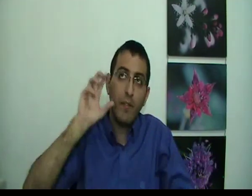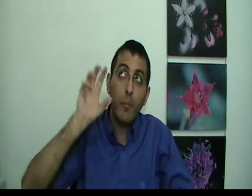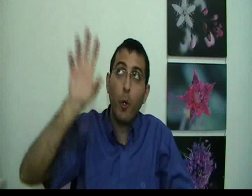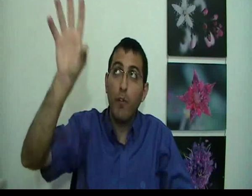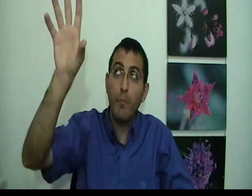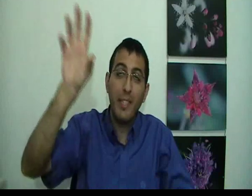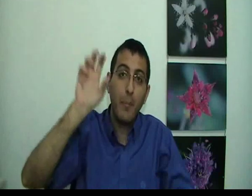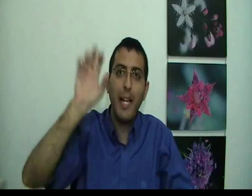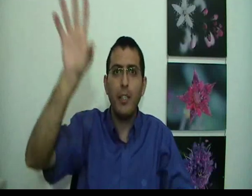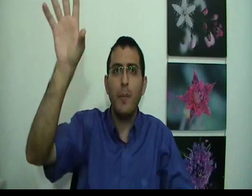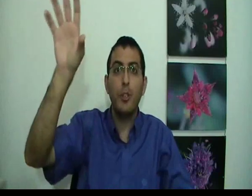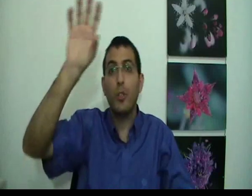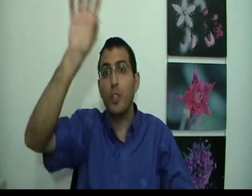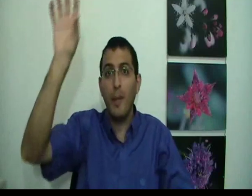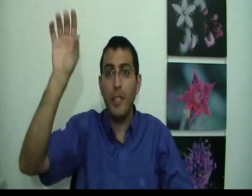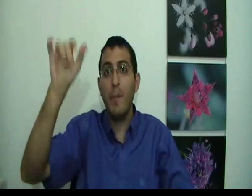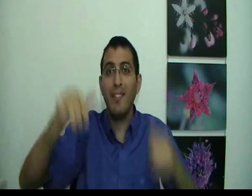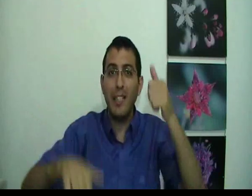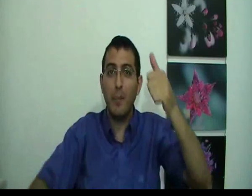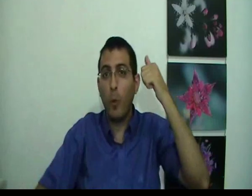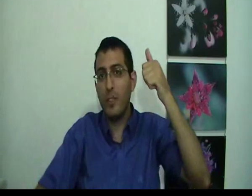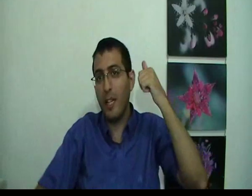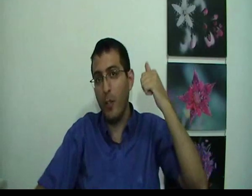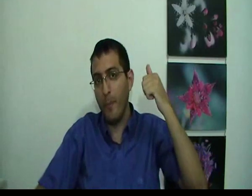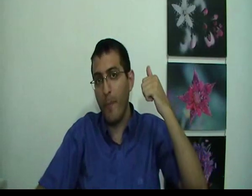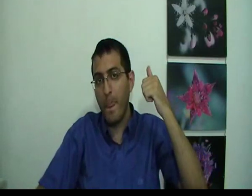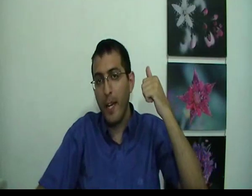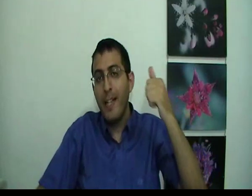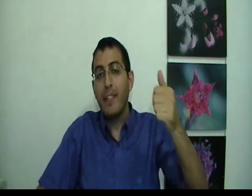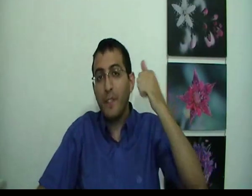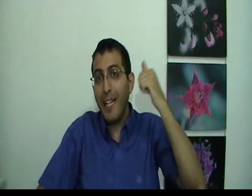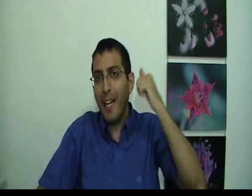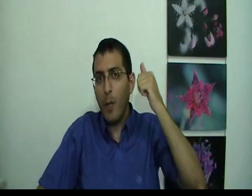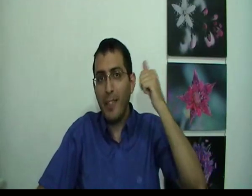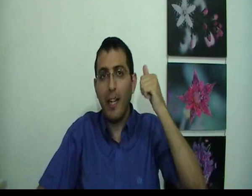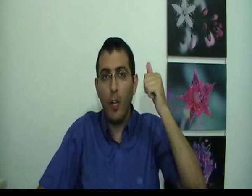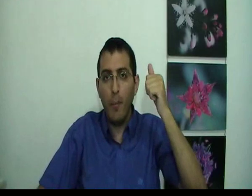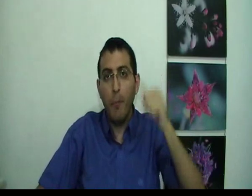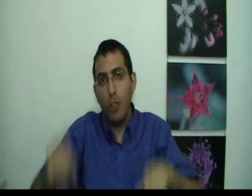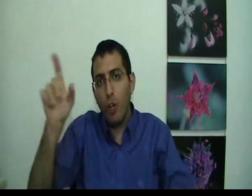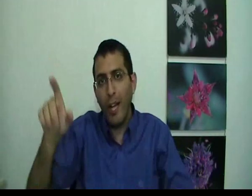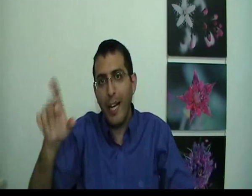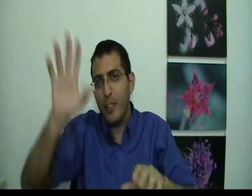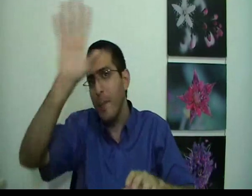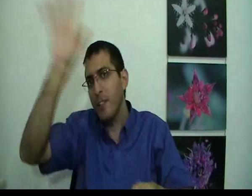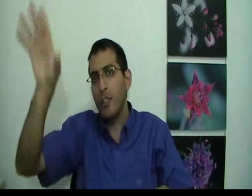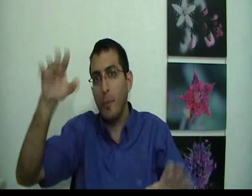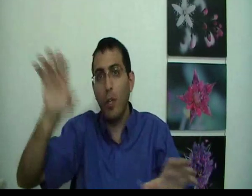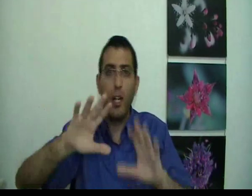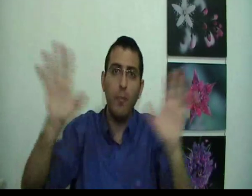מדמיין את השמש הזאת עם אתה שמחוץ לחלום תפסיק לחלום את החלום באותו רגע השמש הזאת שבתוך החלום